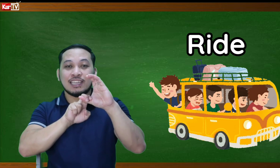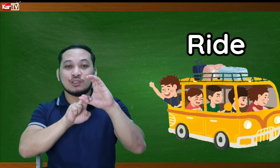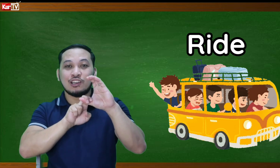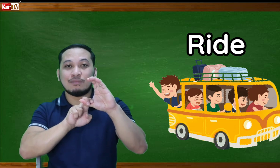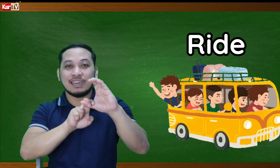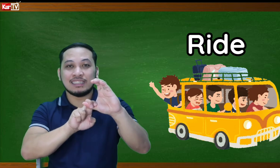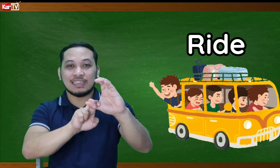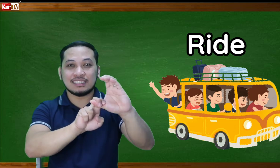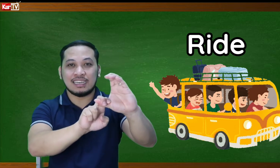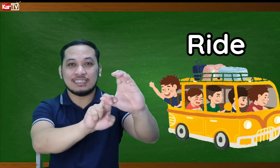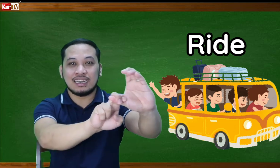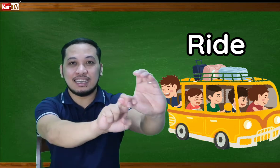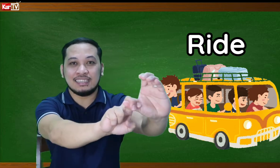Ito na, umaantar na siya. Ride.